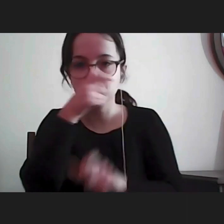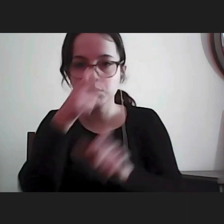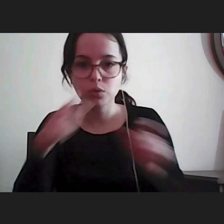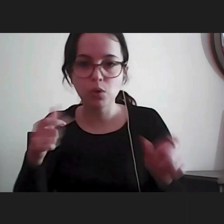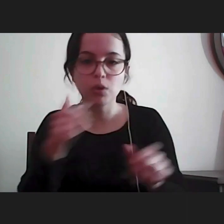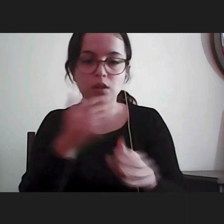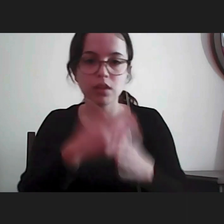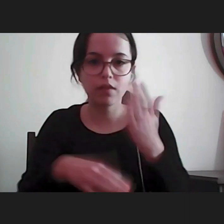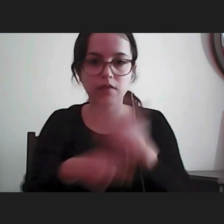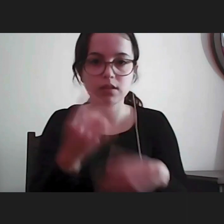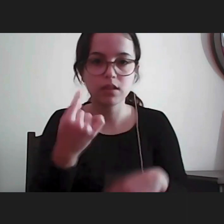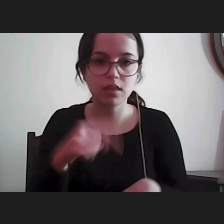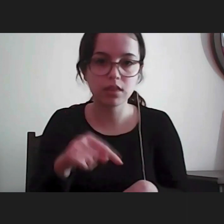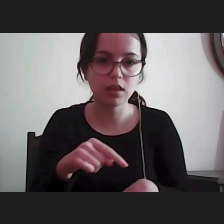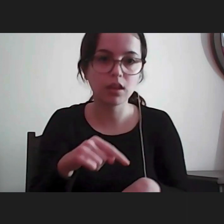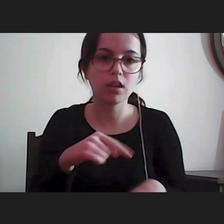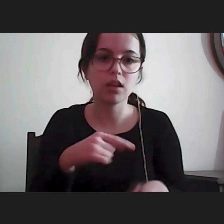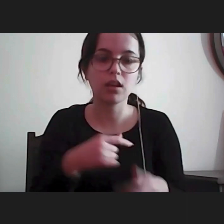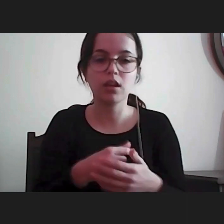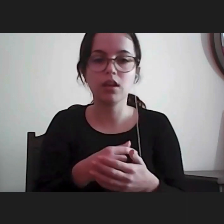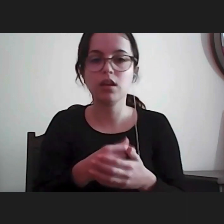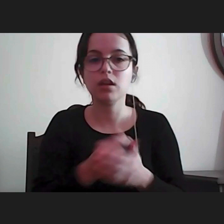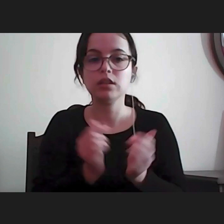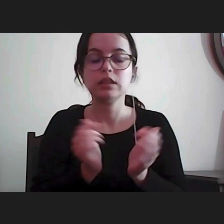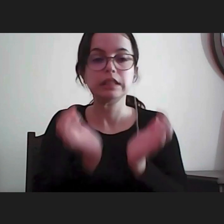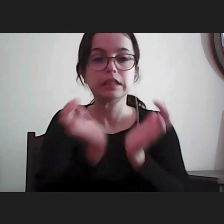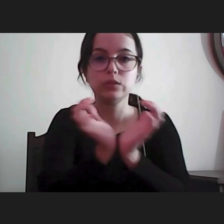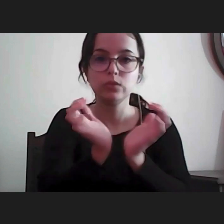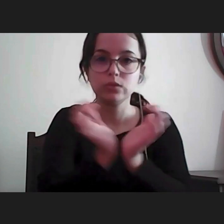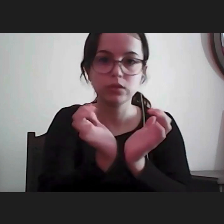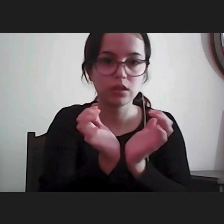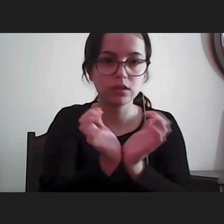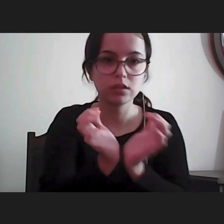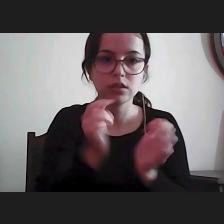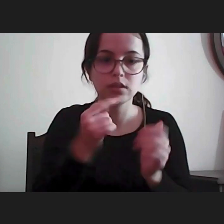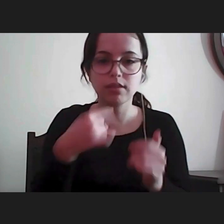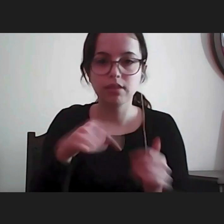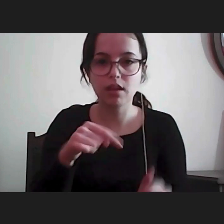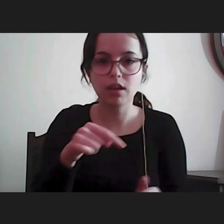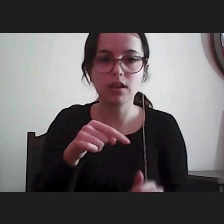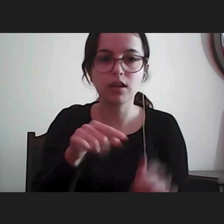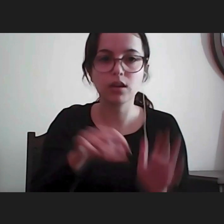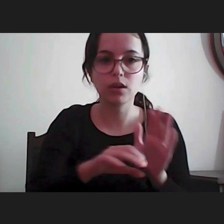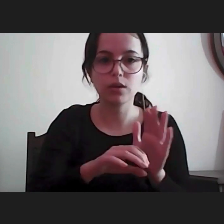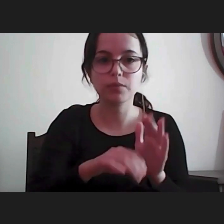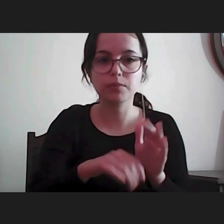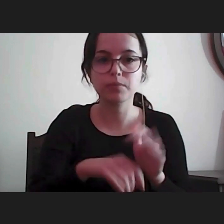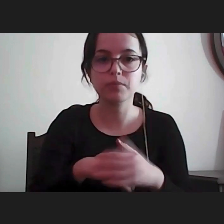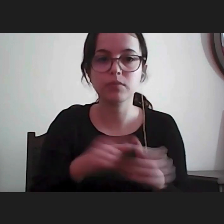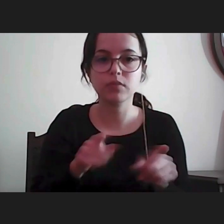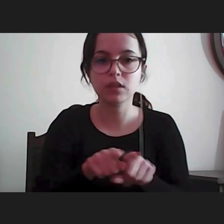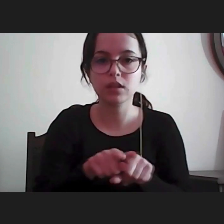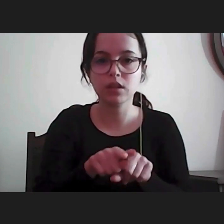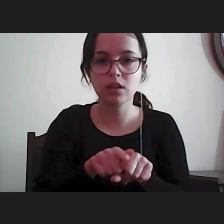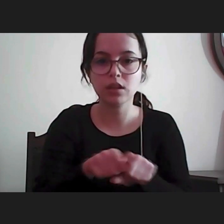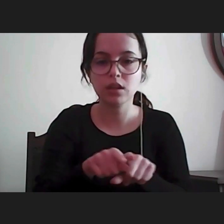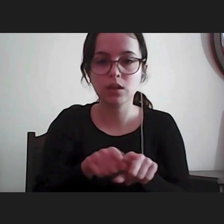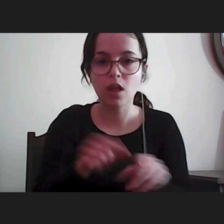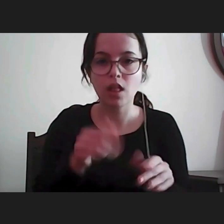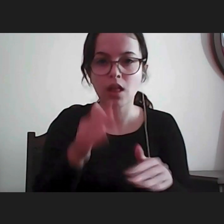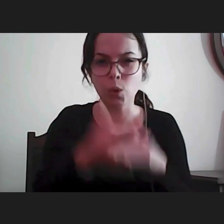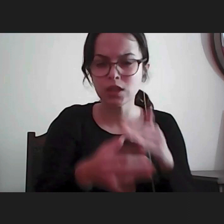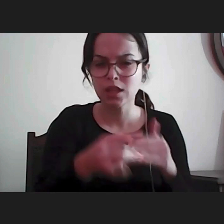sistema fiscal no sistema de segurança social encontramos com grande frequência